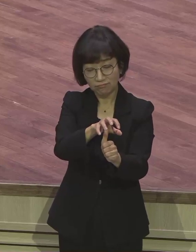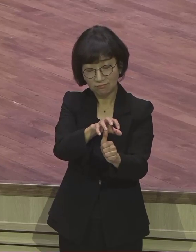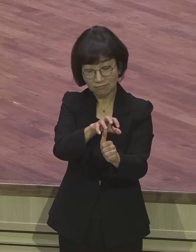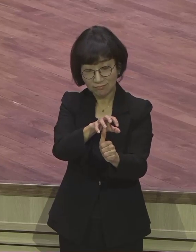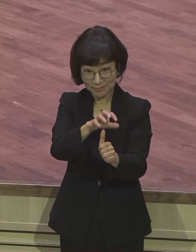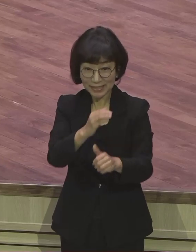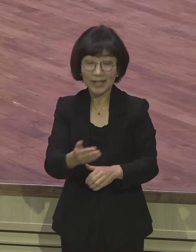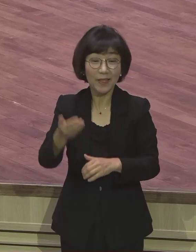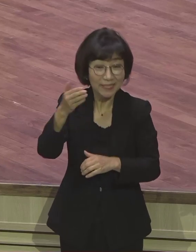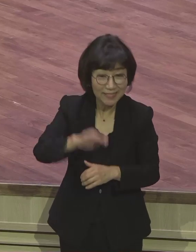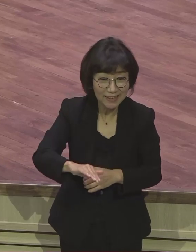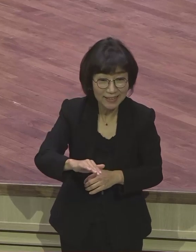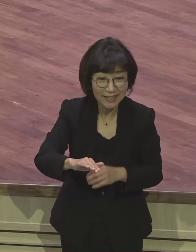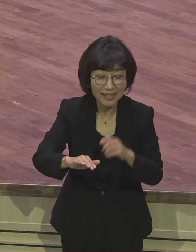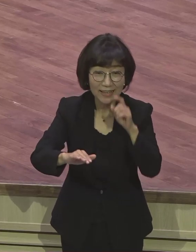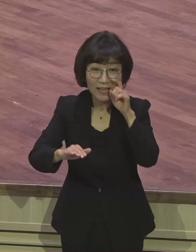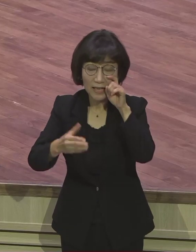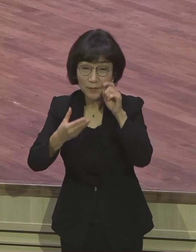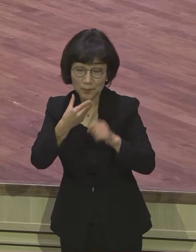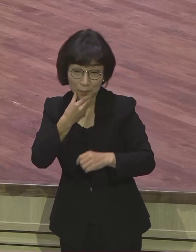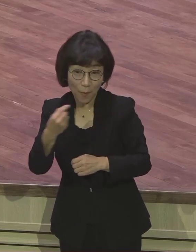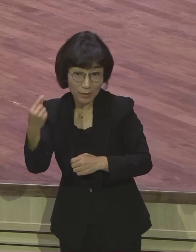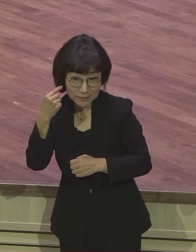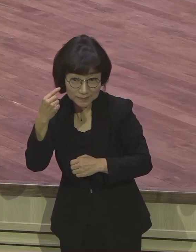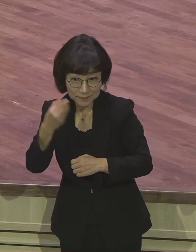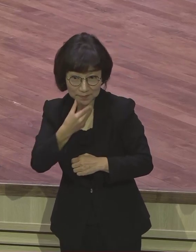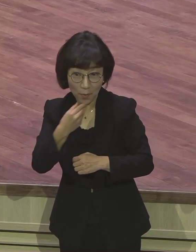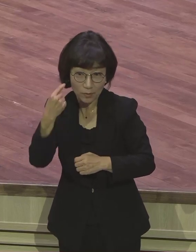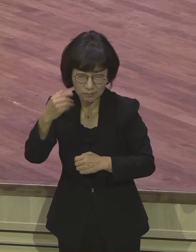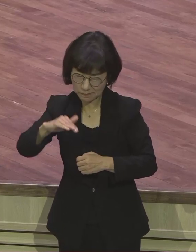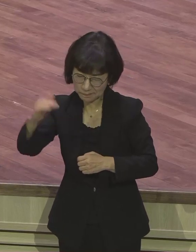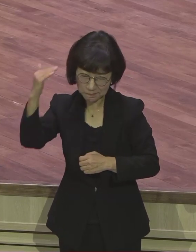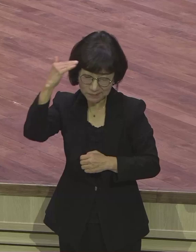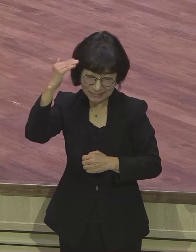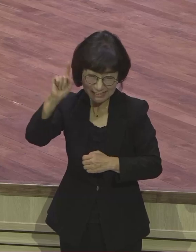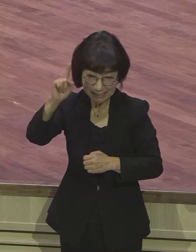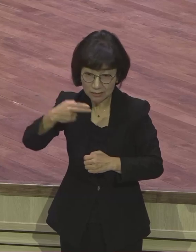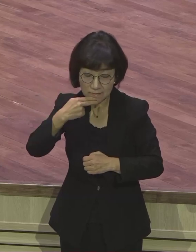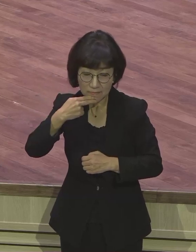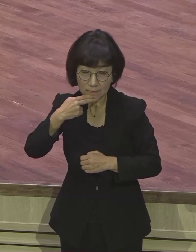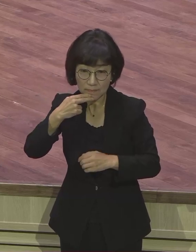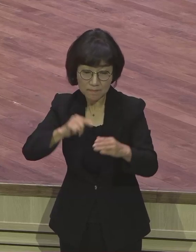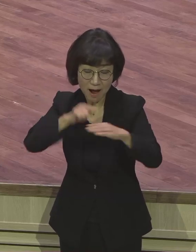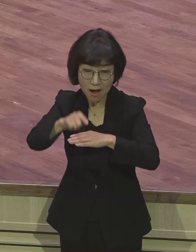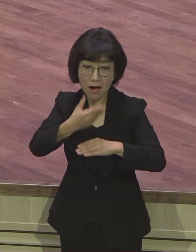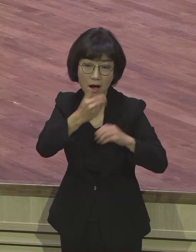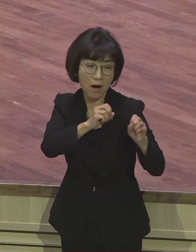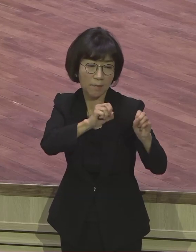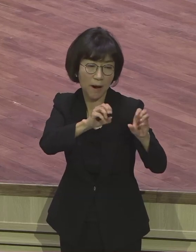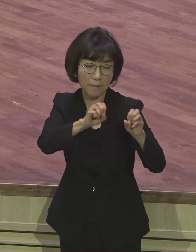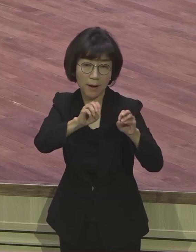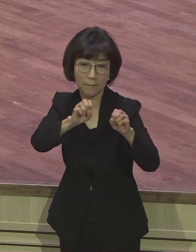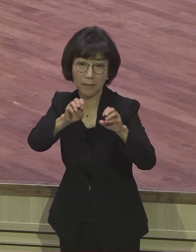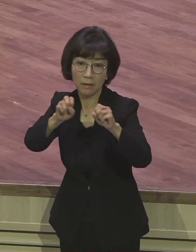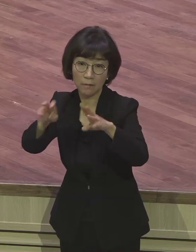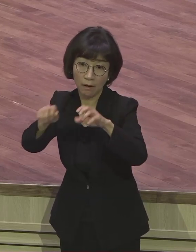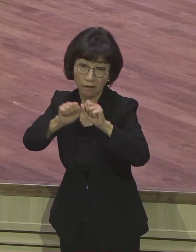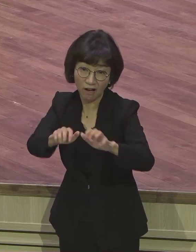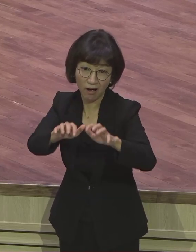복음은 그런 것에 매이지 않고 우리의 장애물을 다 뛰어넘어서 계속해서 하나님의 나라